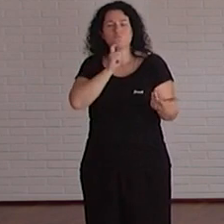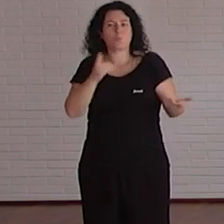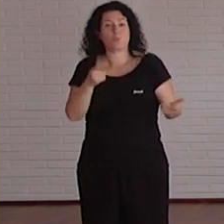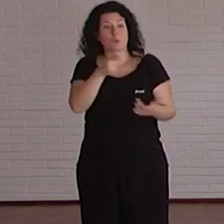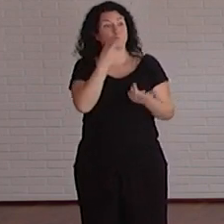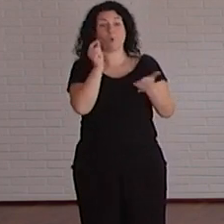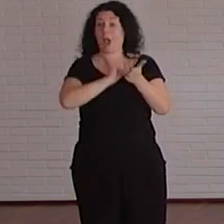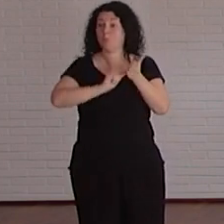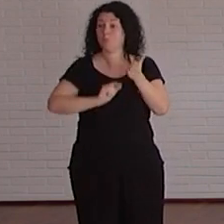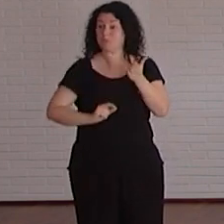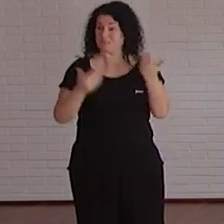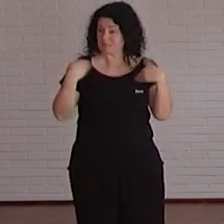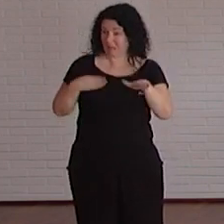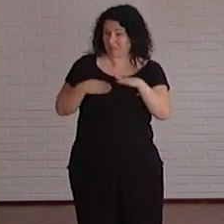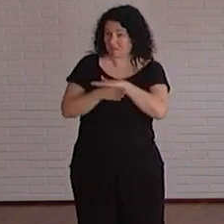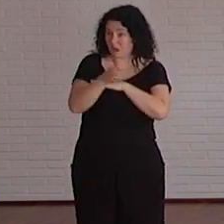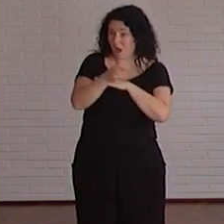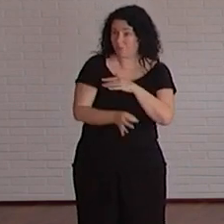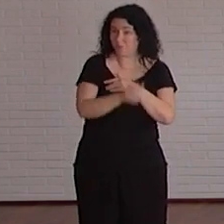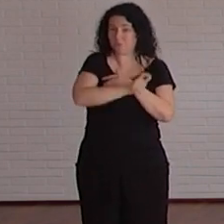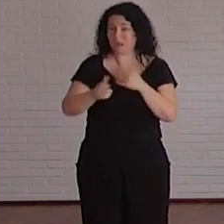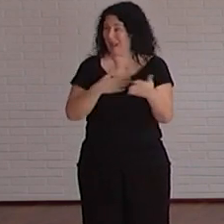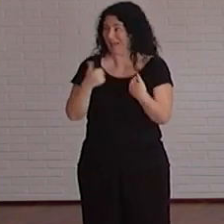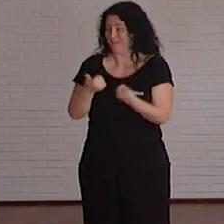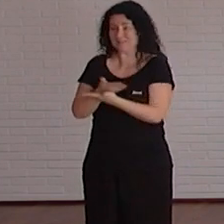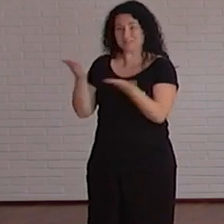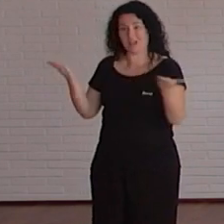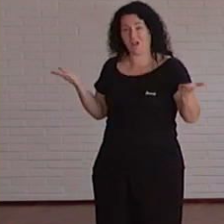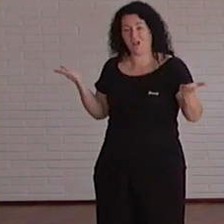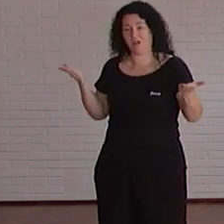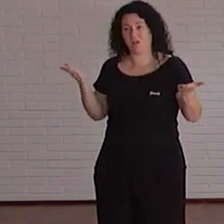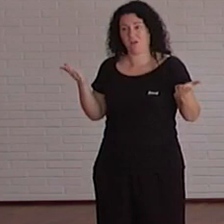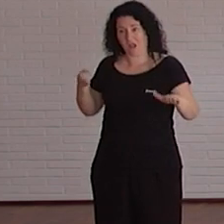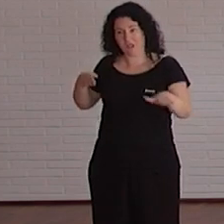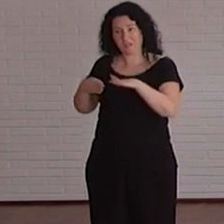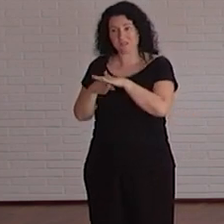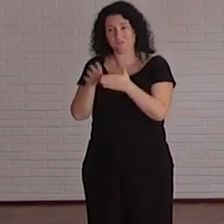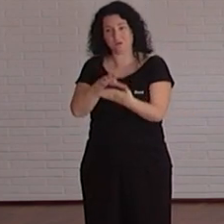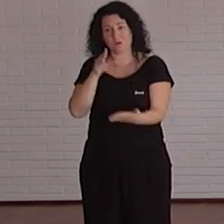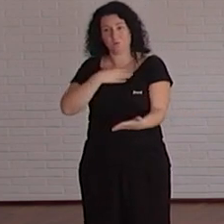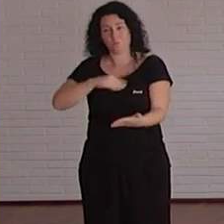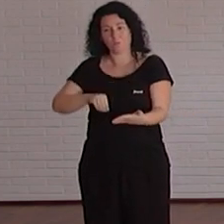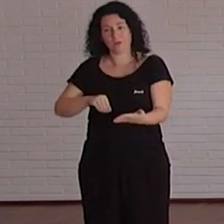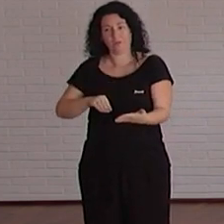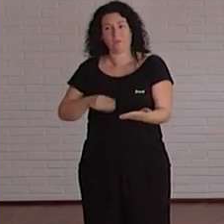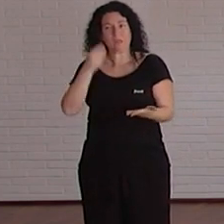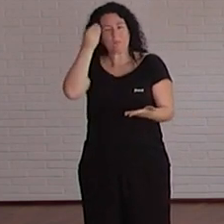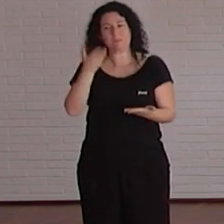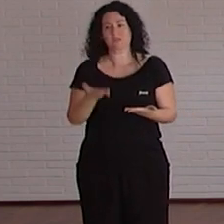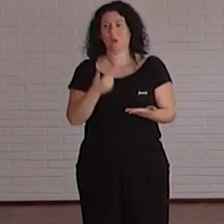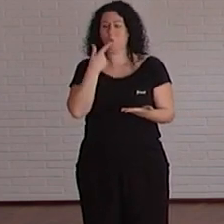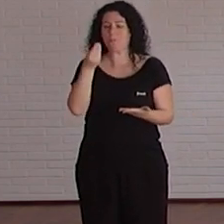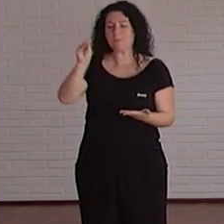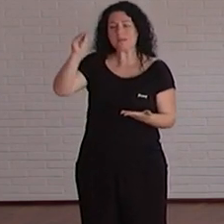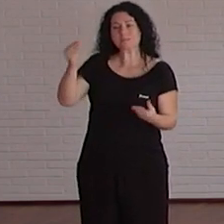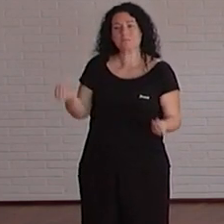ejemplo serían accesibles para cualquier persona que estuviera en clase contigo? ¿qué piensas que podía